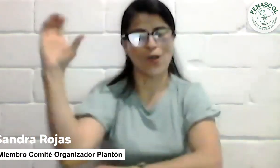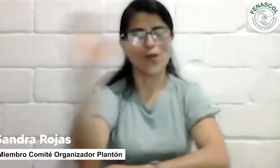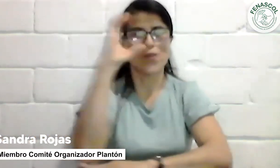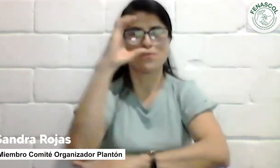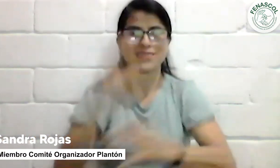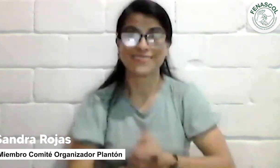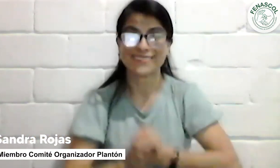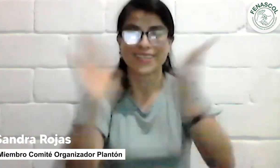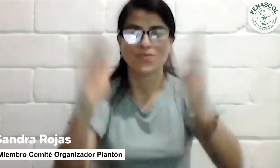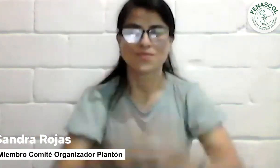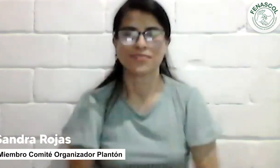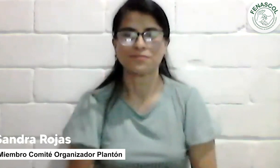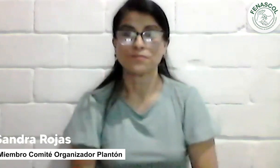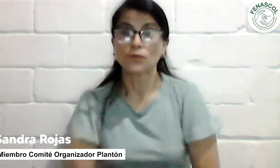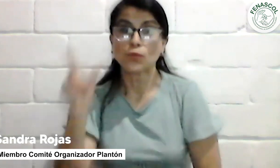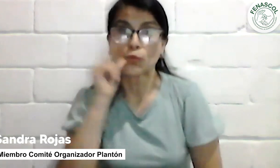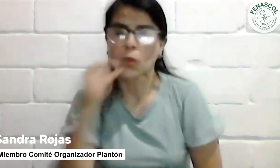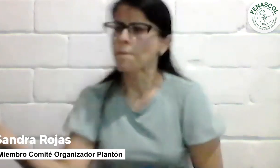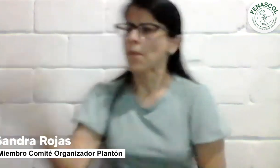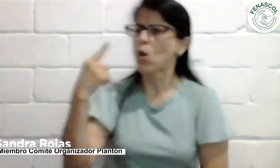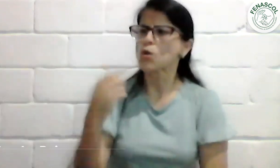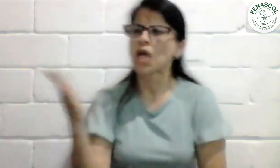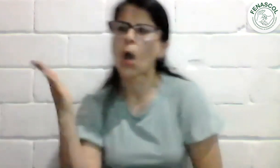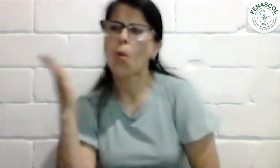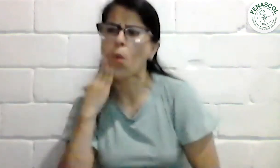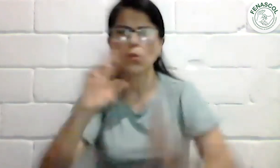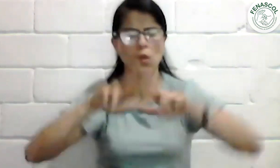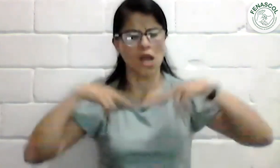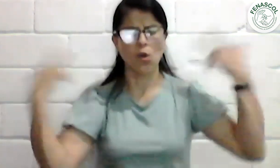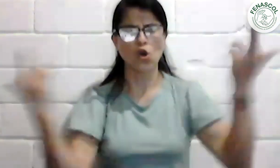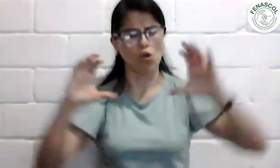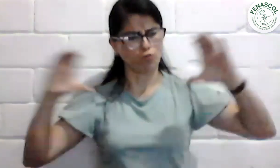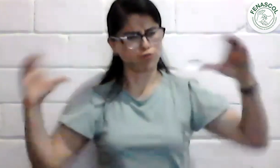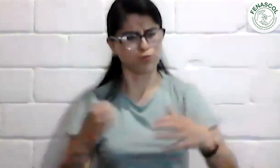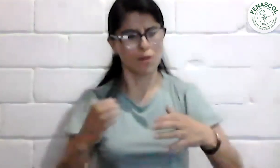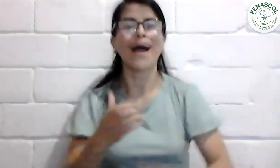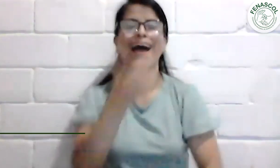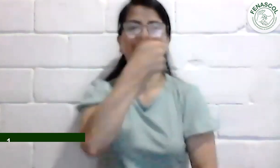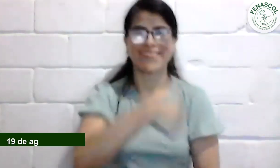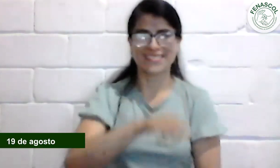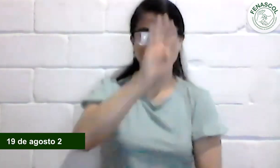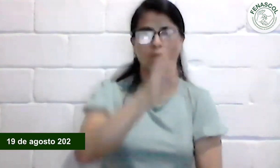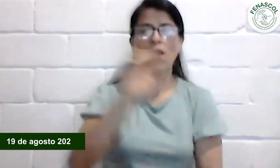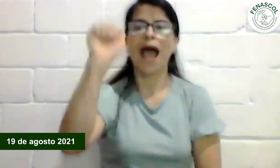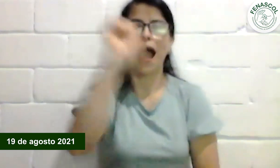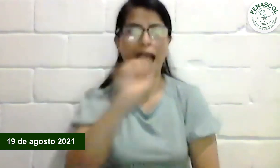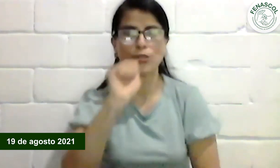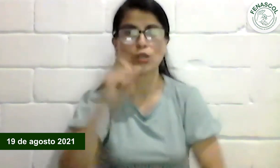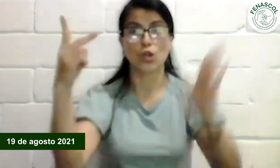Un saludo a la comunidad sorda de Colombia. A la pregunta que me realizaron de cuándo fue la reunión fue el